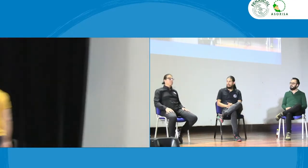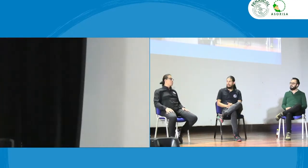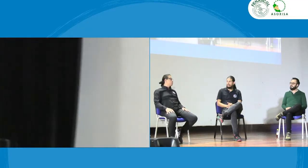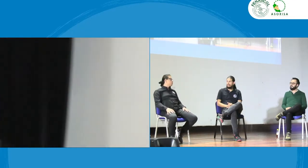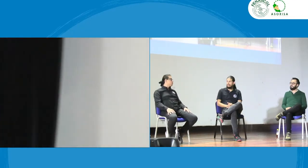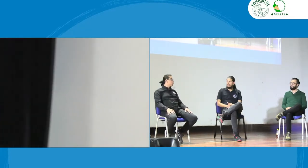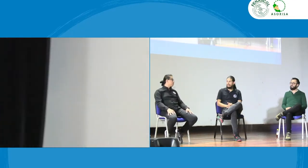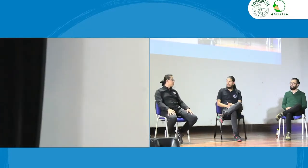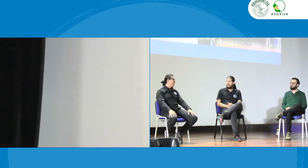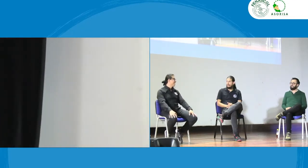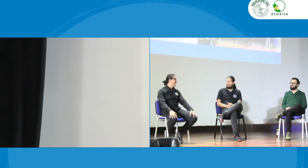aspectos